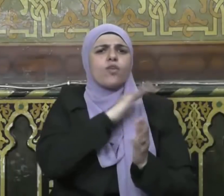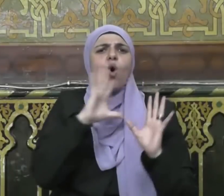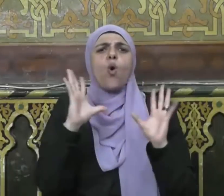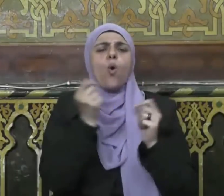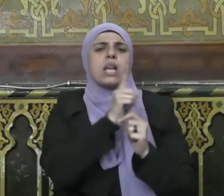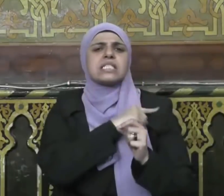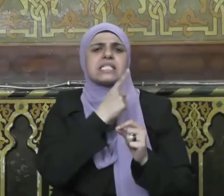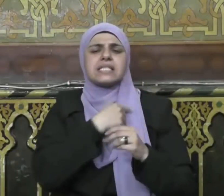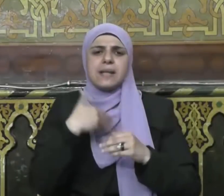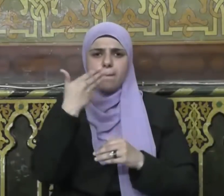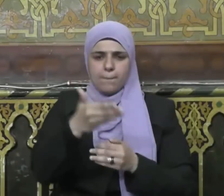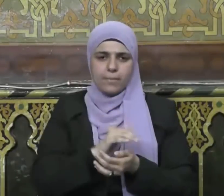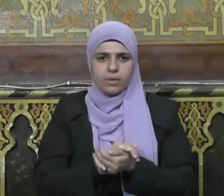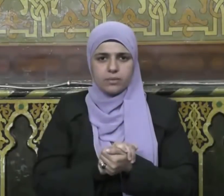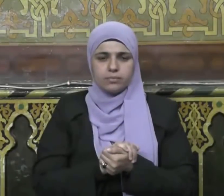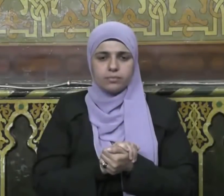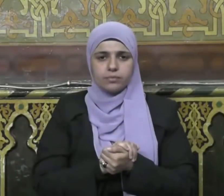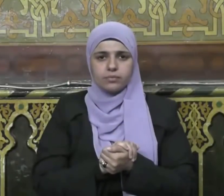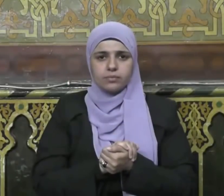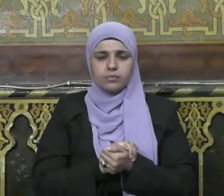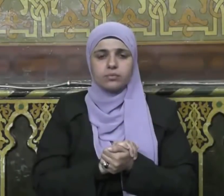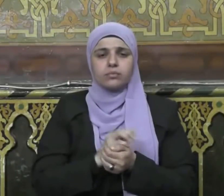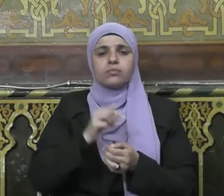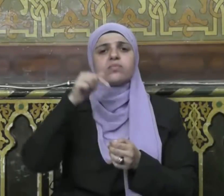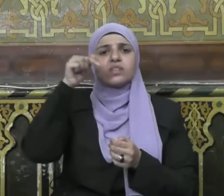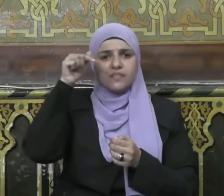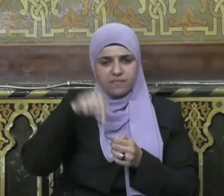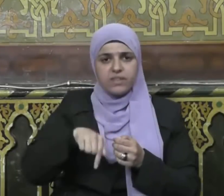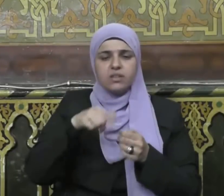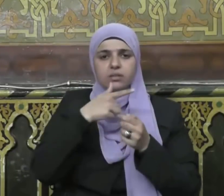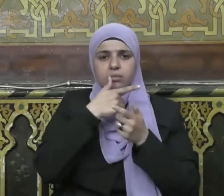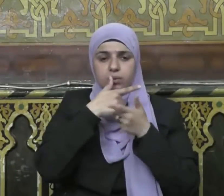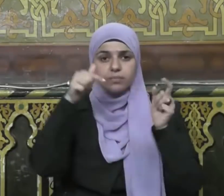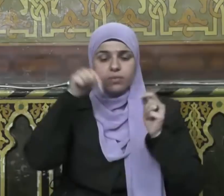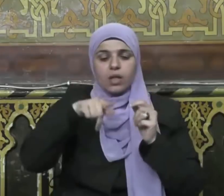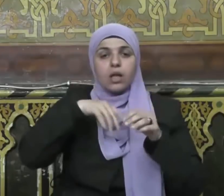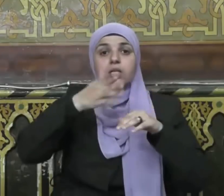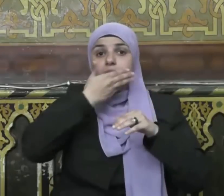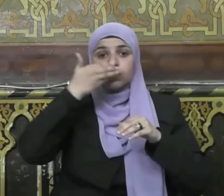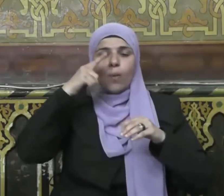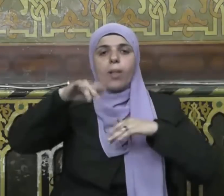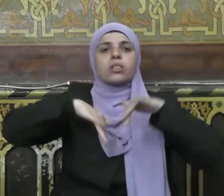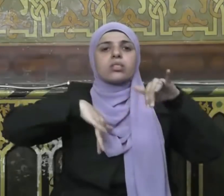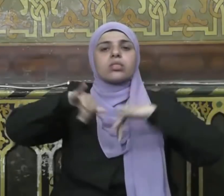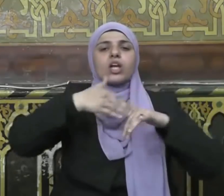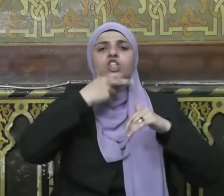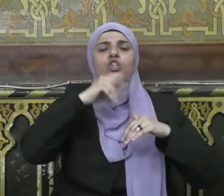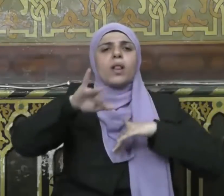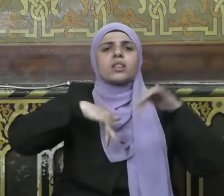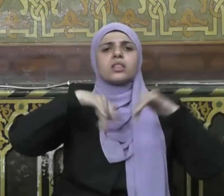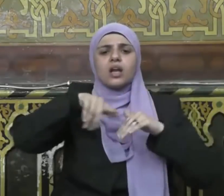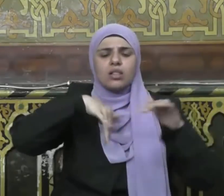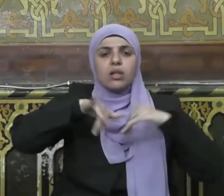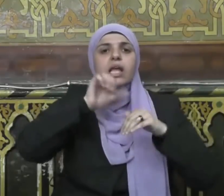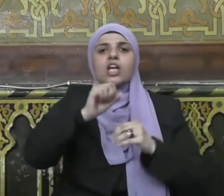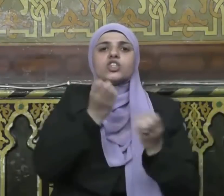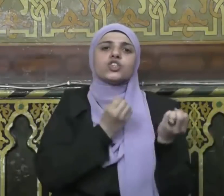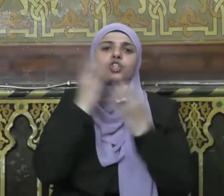رجل في يوم إلا دخل الجنة ولما جاء أبو أمامة الباهلي رضي الله عنه إلى رسول